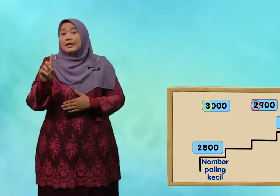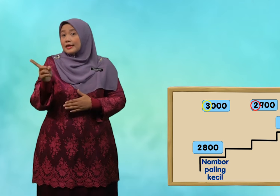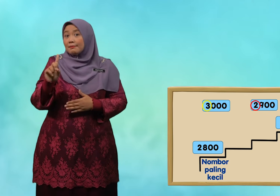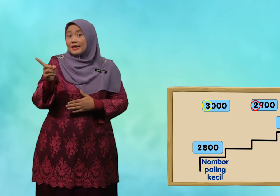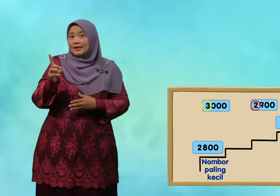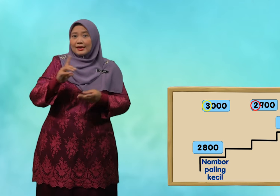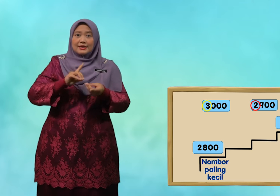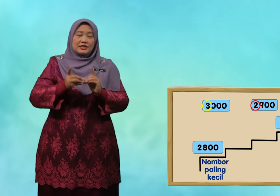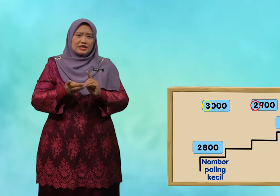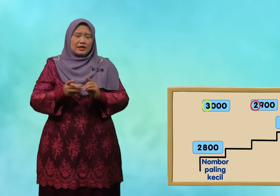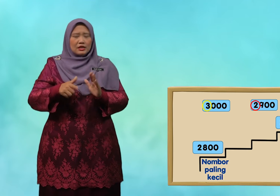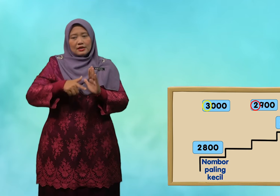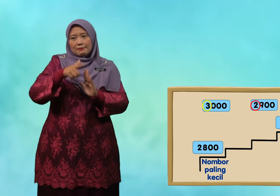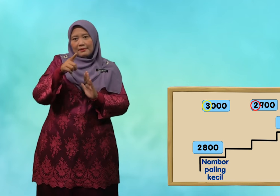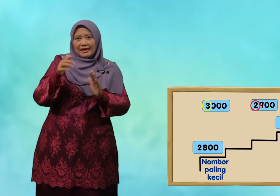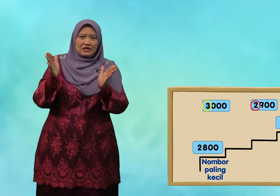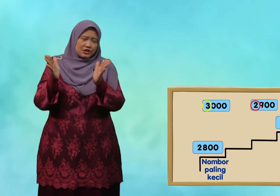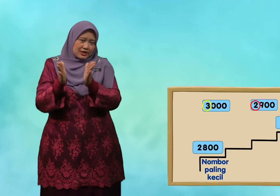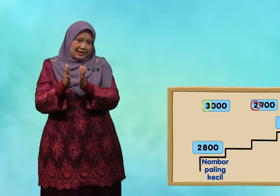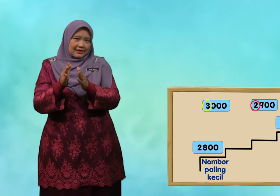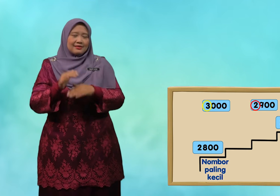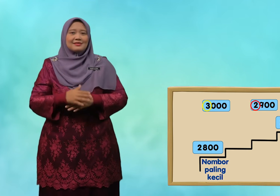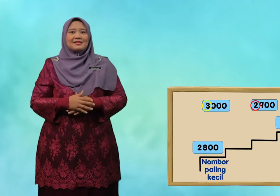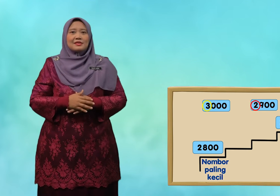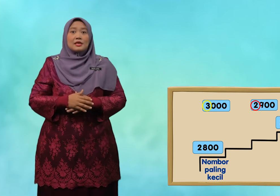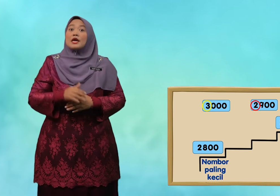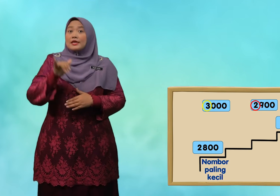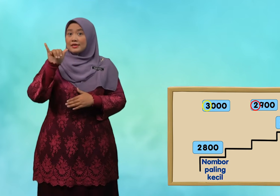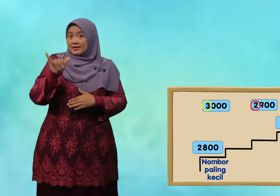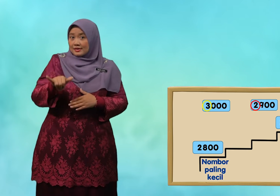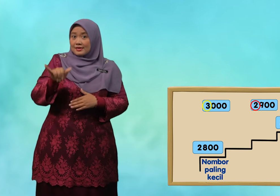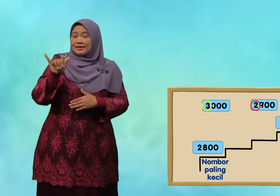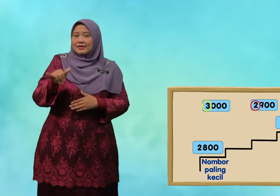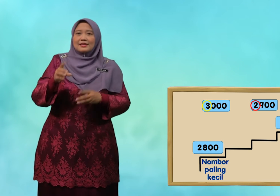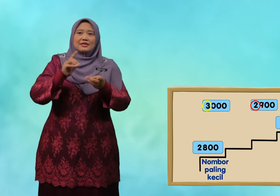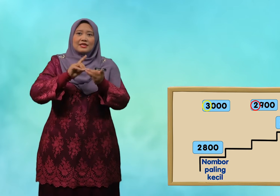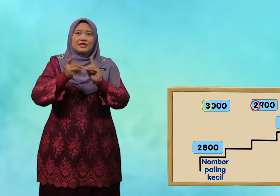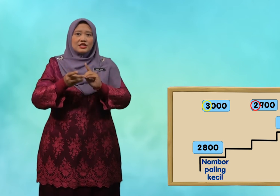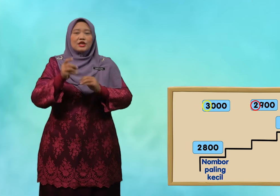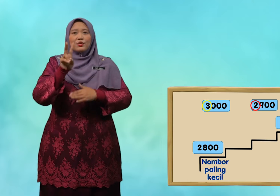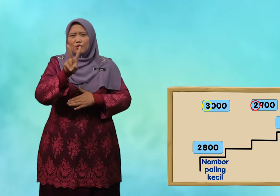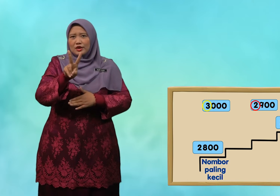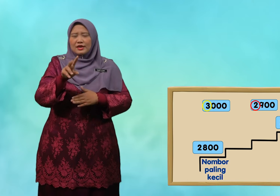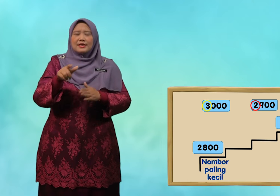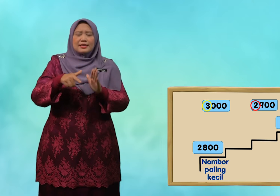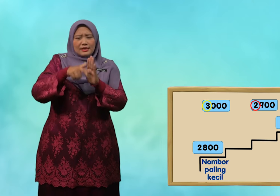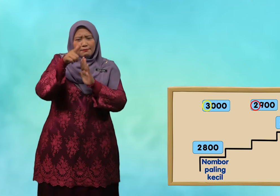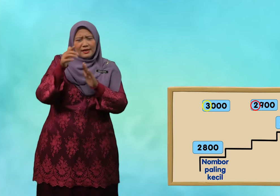Yang manakah dijit lebih kecil? Ya, dijit 2 lebih